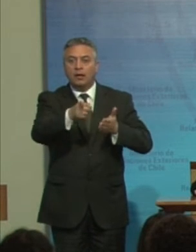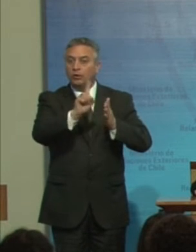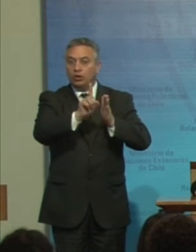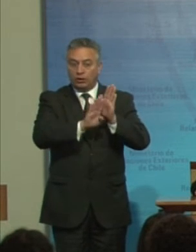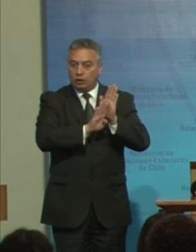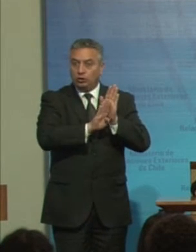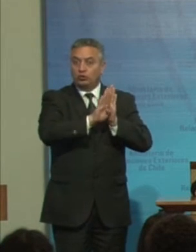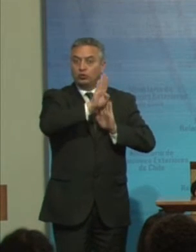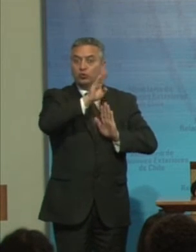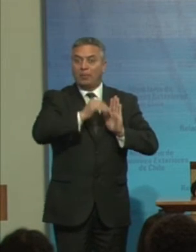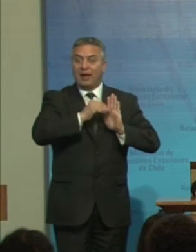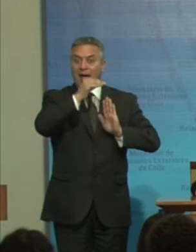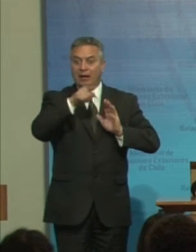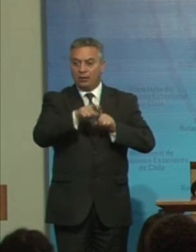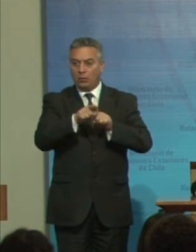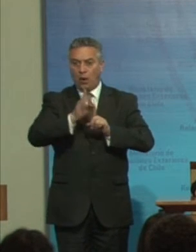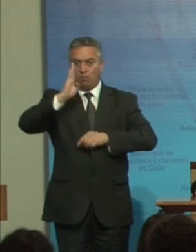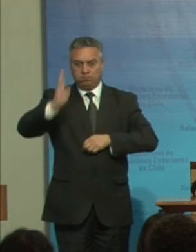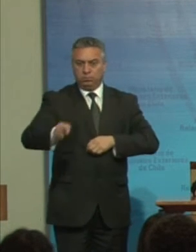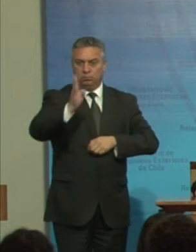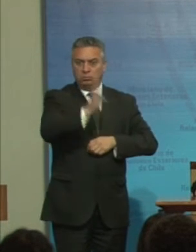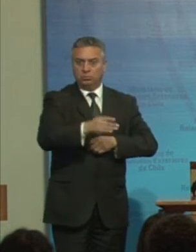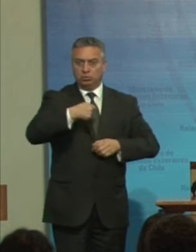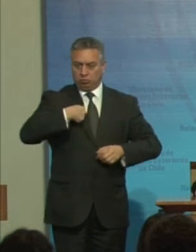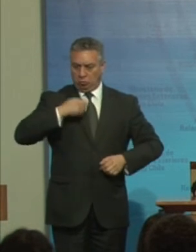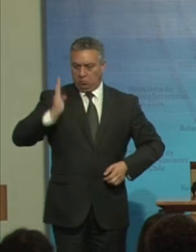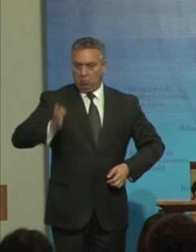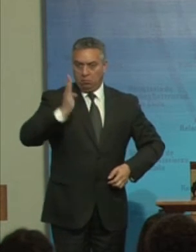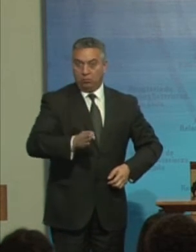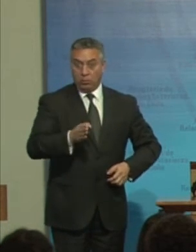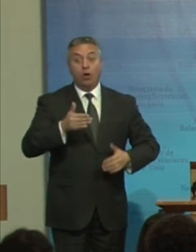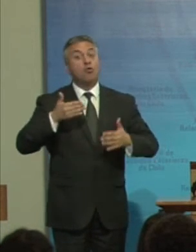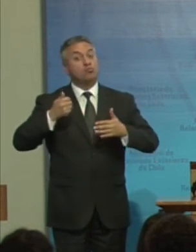Discriminaciones Arbitrarias Y odiosas Muchas veces